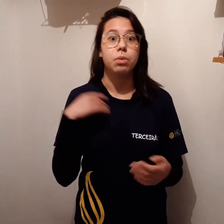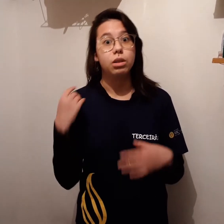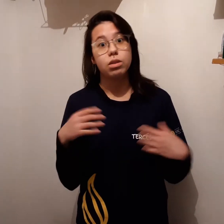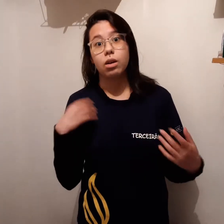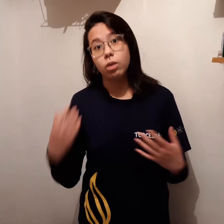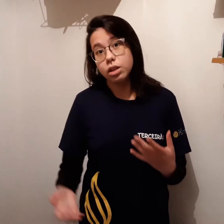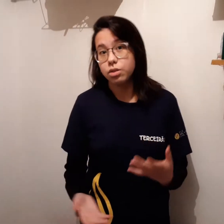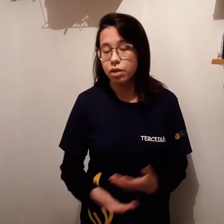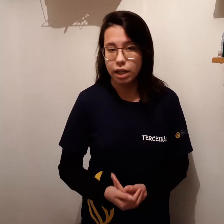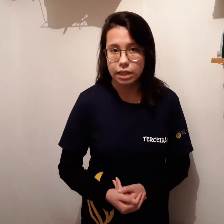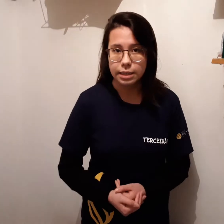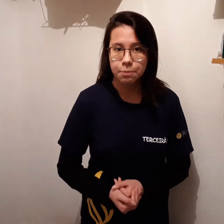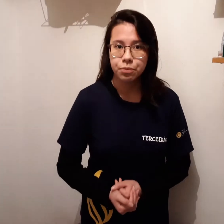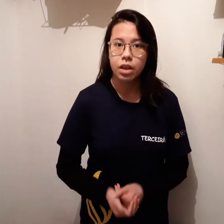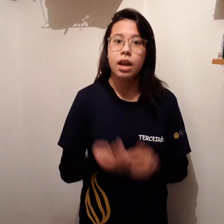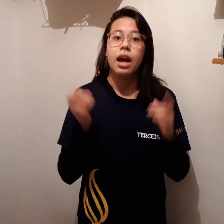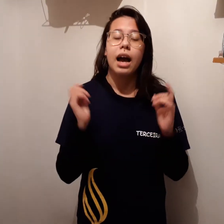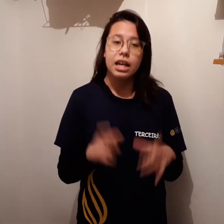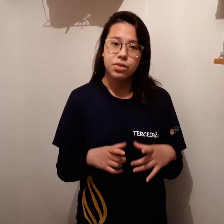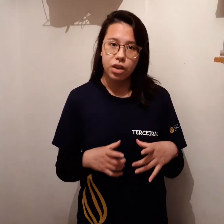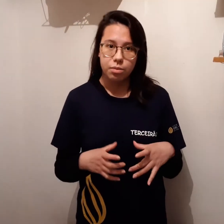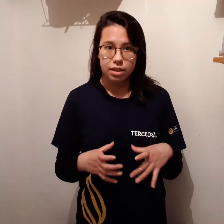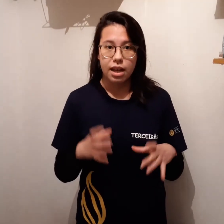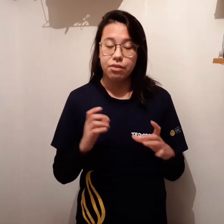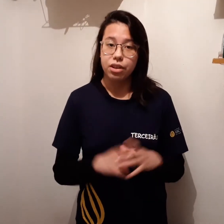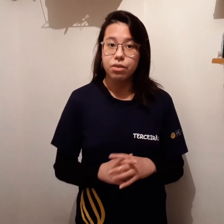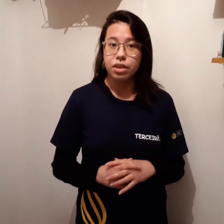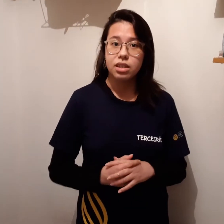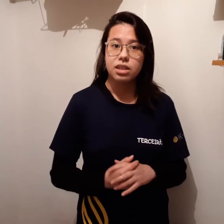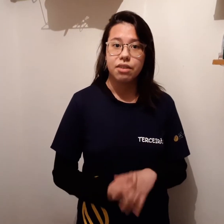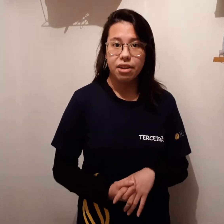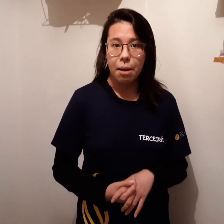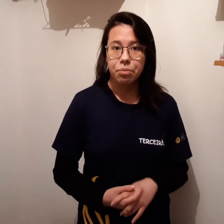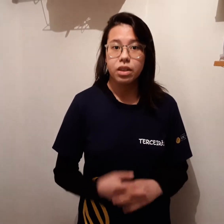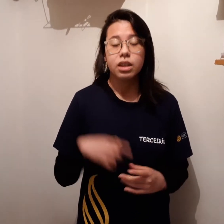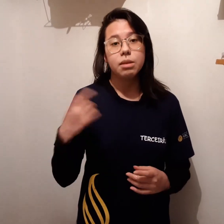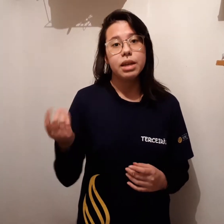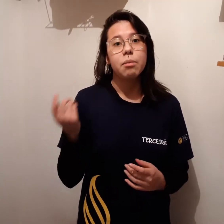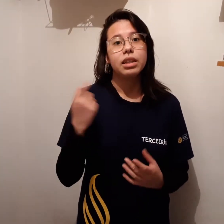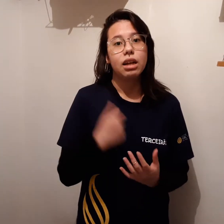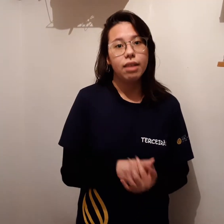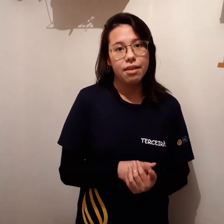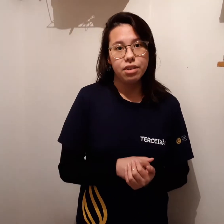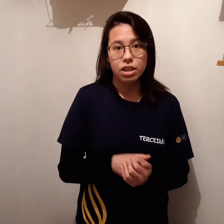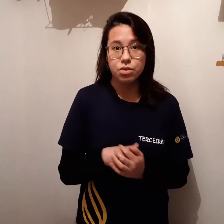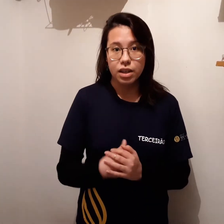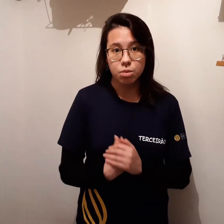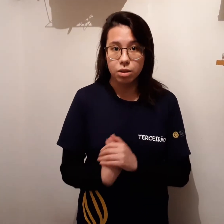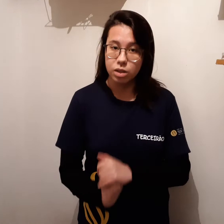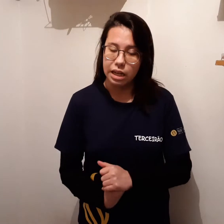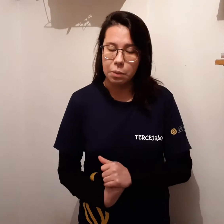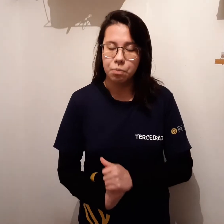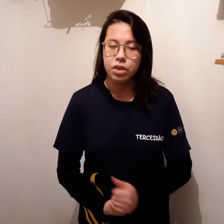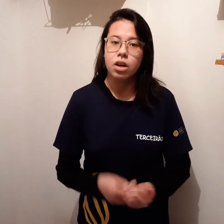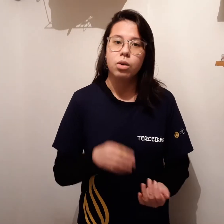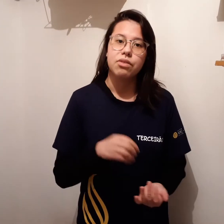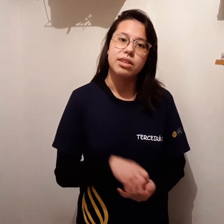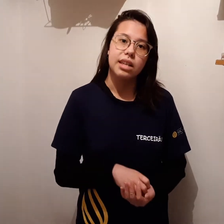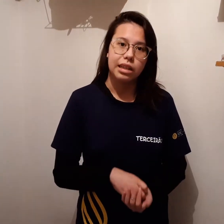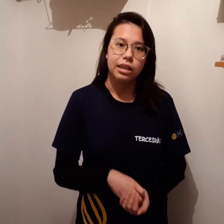poder usar cores diferentes. As formas foram feitas em EVA, que também é um material leve e de fácil manuseio, o que facilita